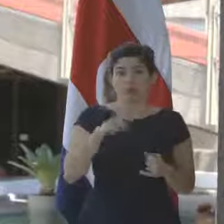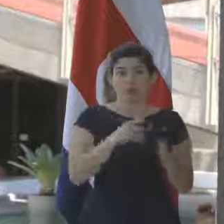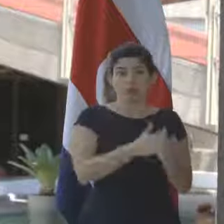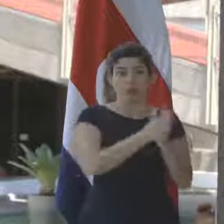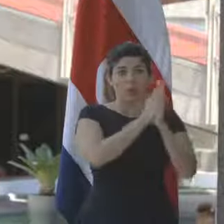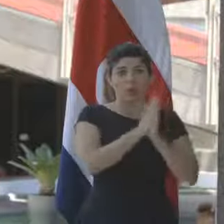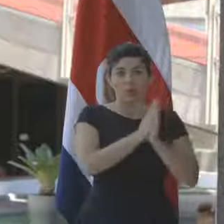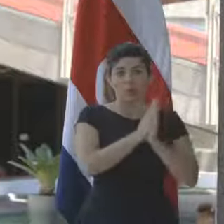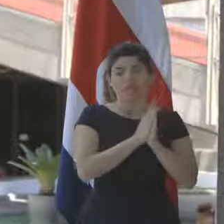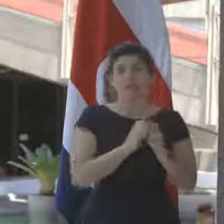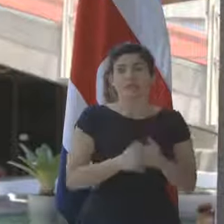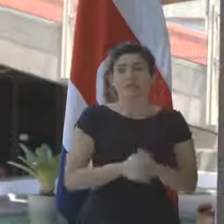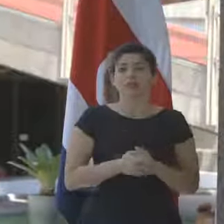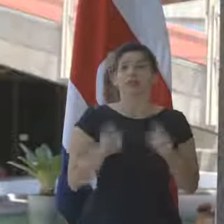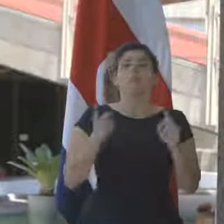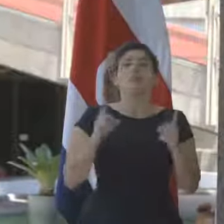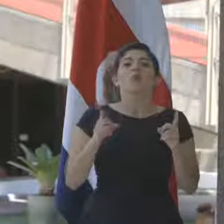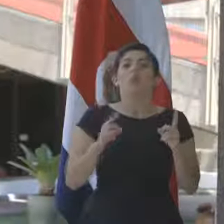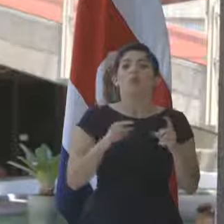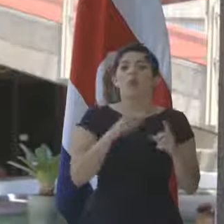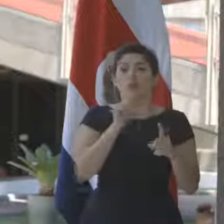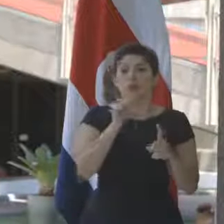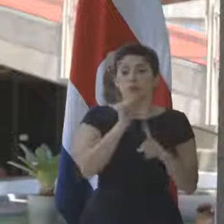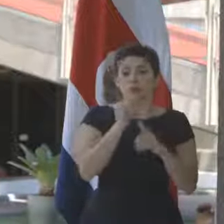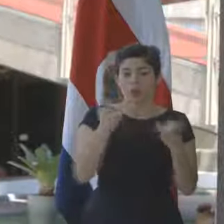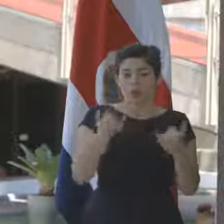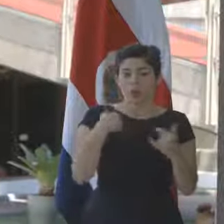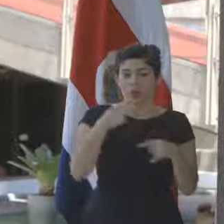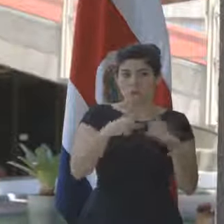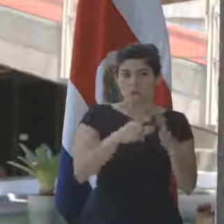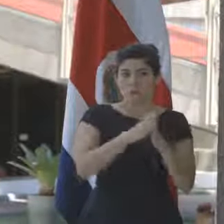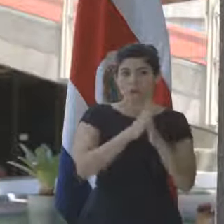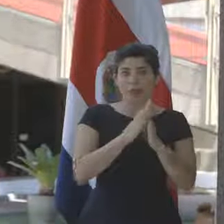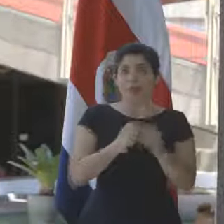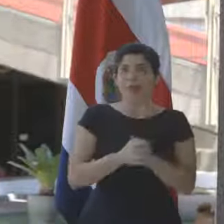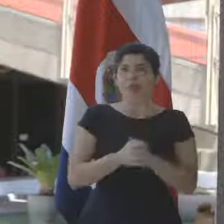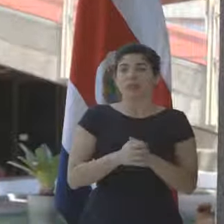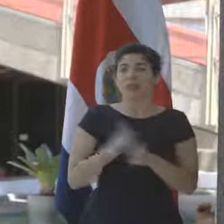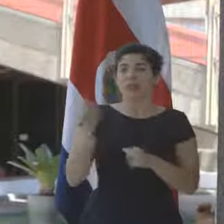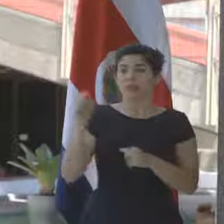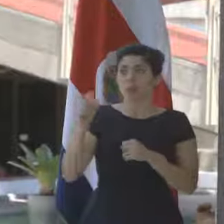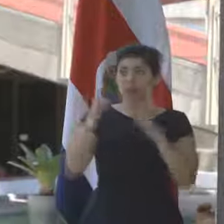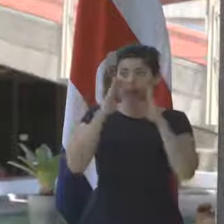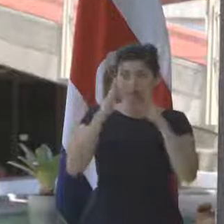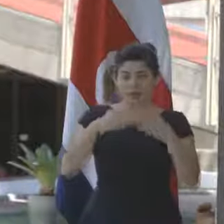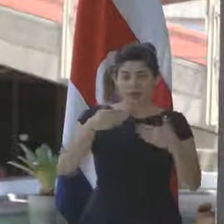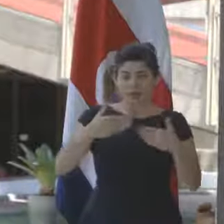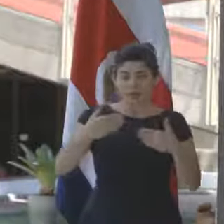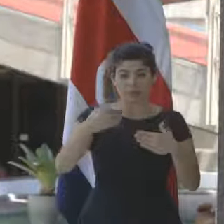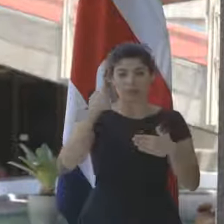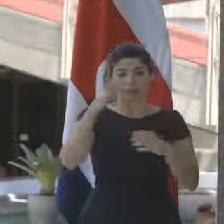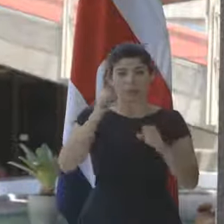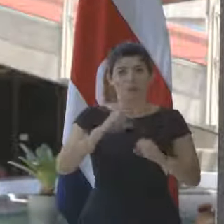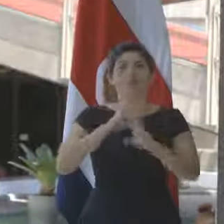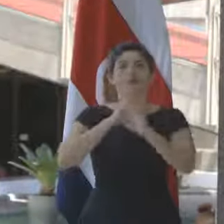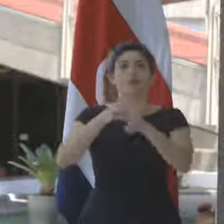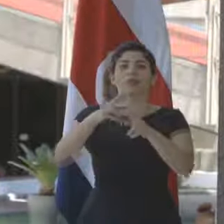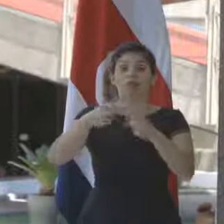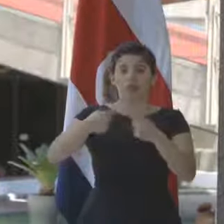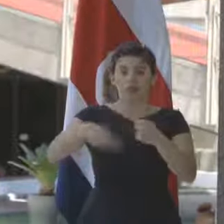solicitar cuál es ese estatus actual. Pediría que le demos un seguimiento para poder darle una respuesta